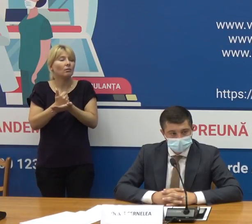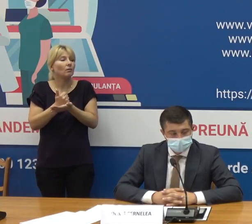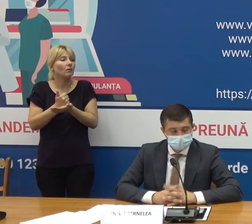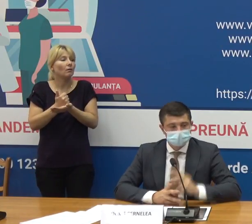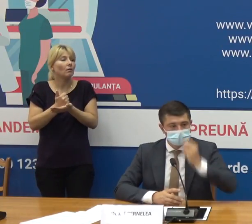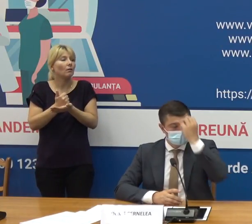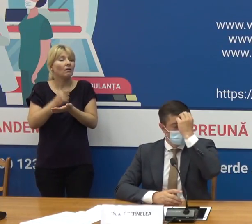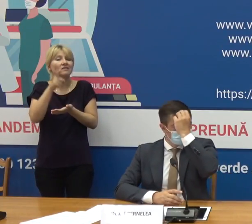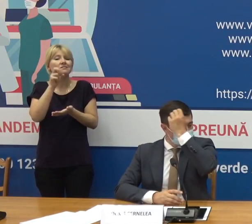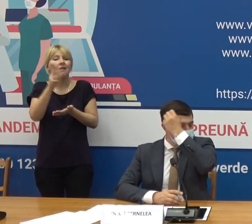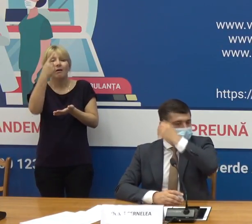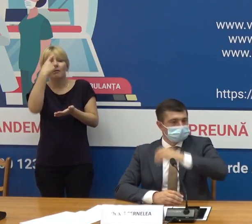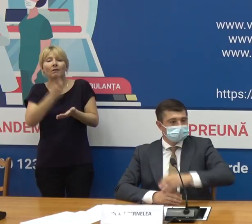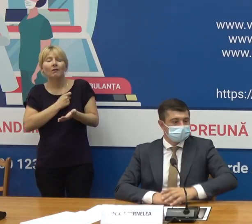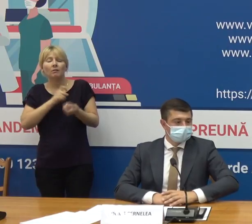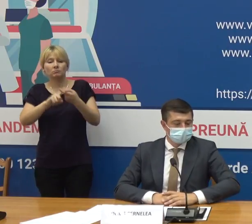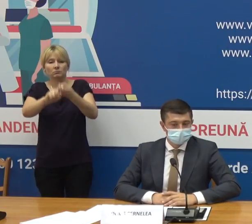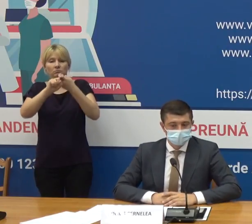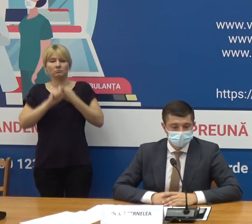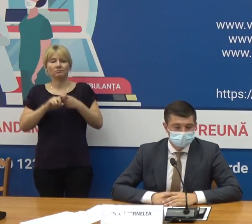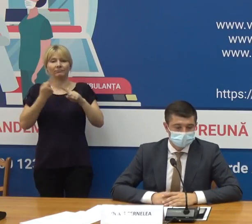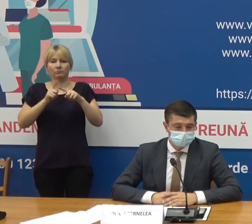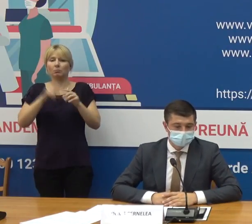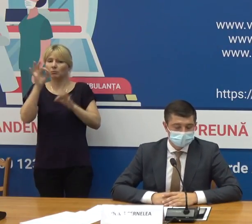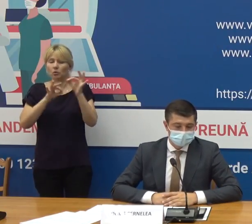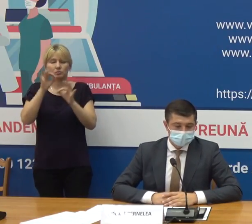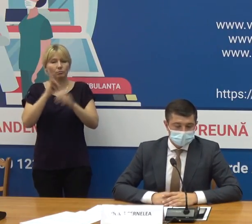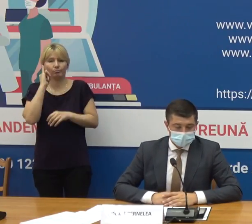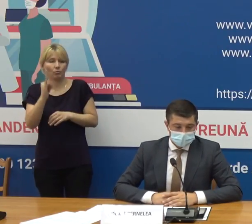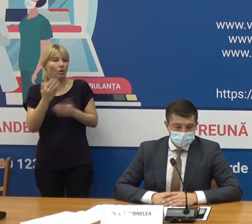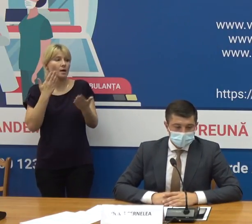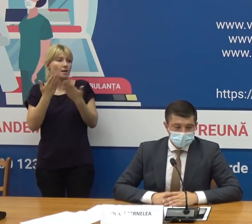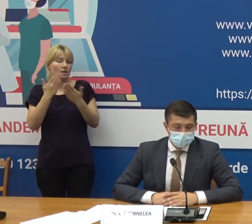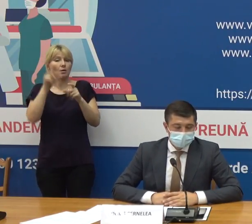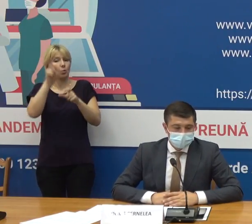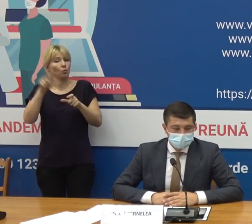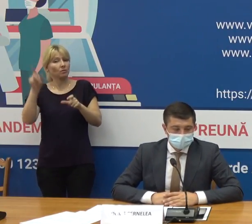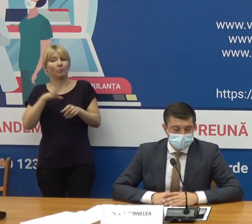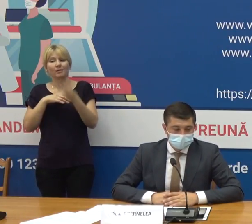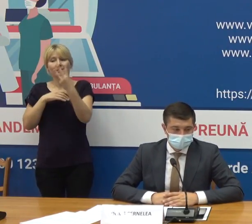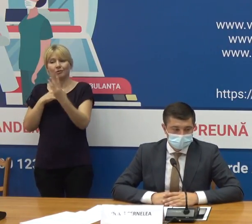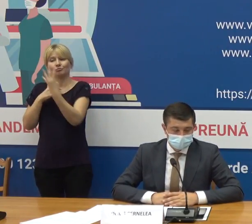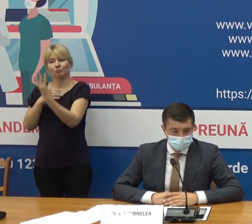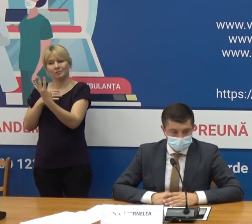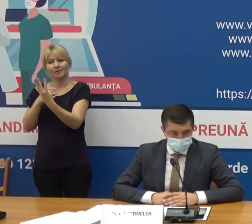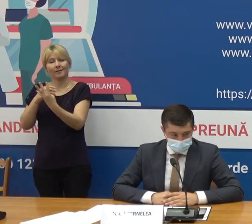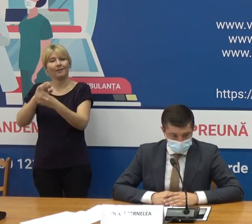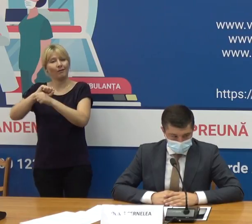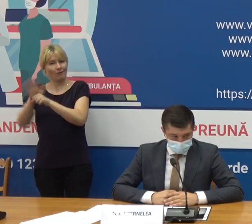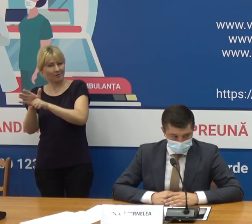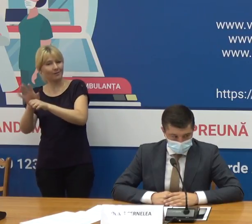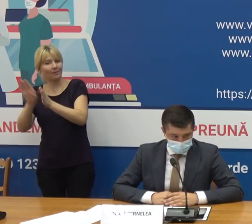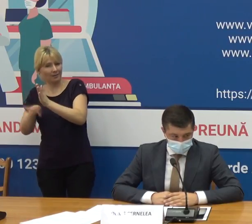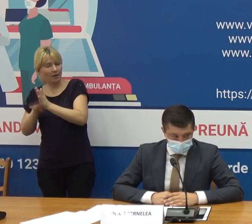tulpinii Delta este gradul ei de contagiozitate dacă în cazul celorlalte tulpini se infectau 3-4 persoane în cazul tulpinii Delta